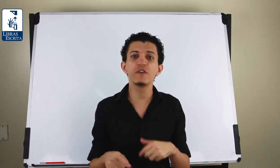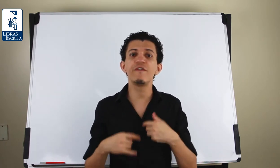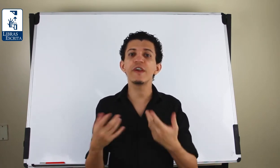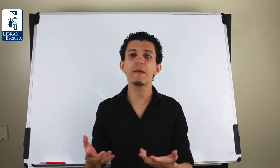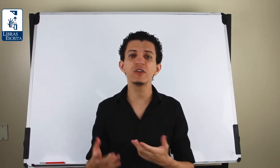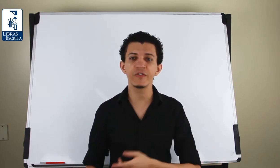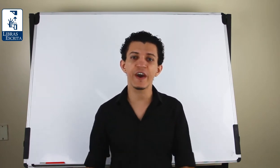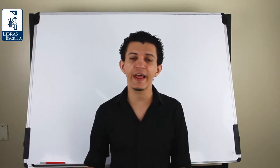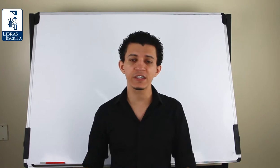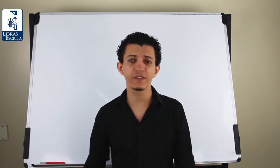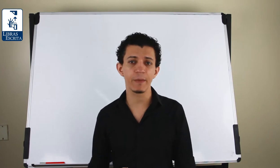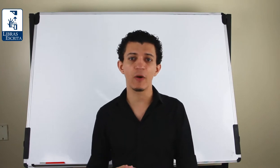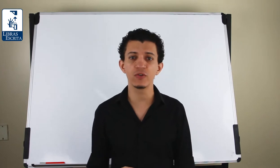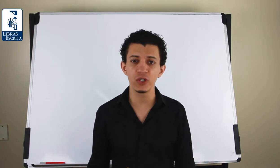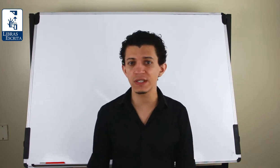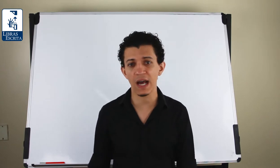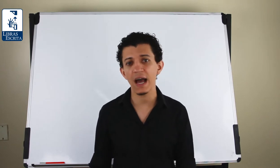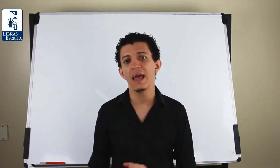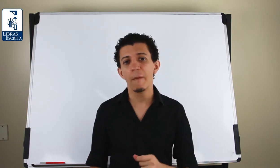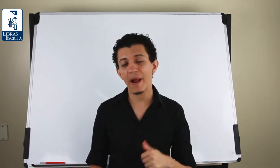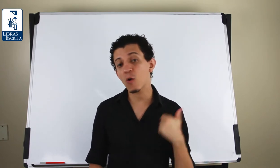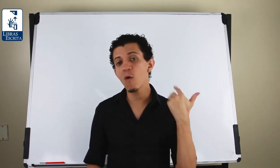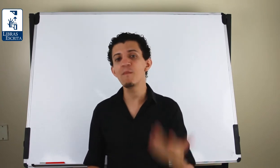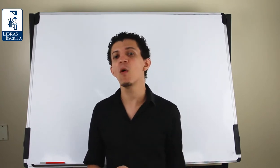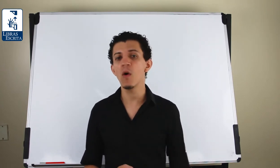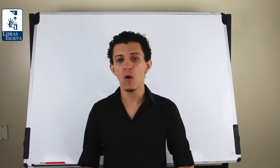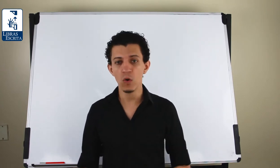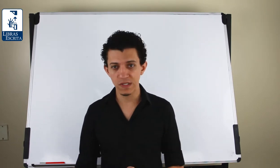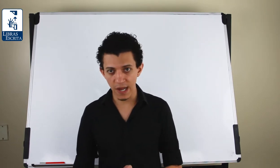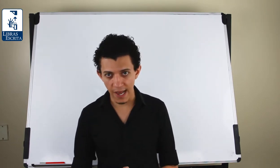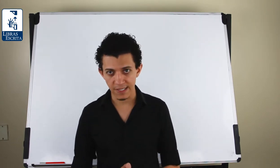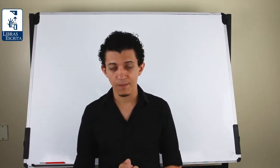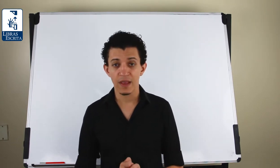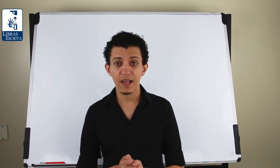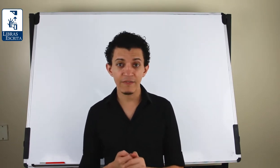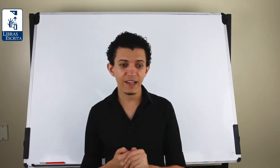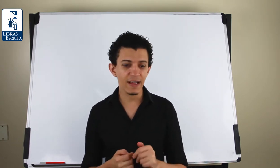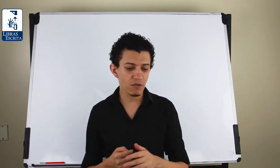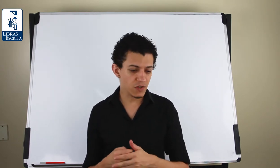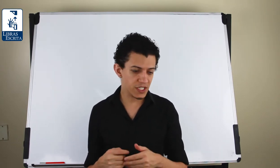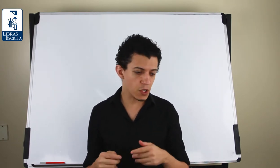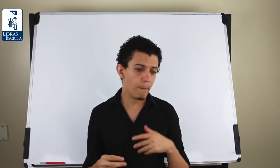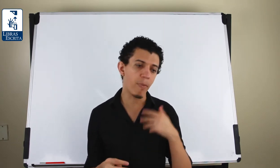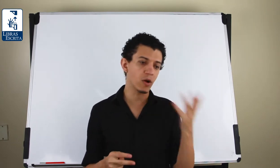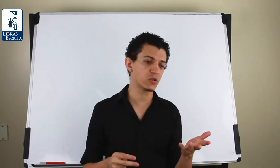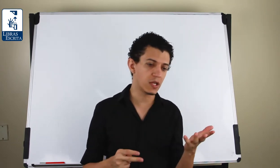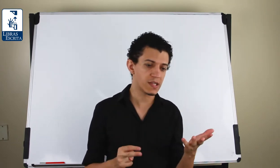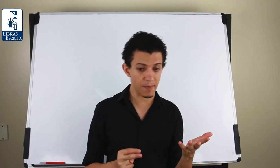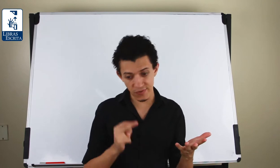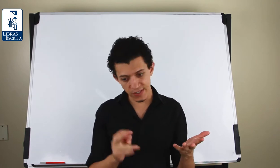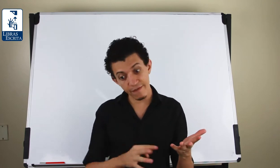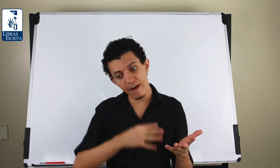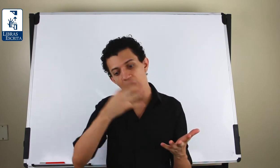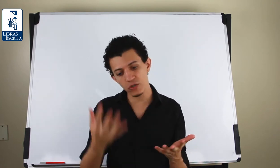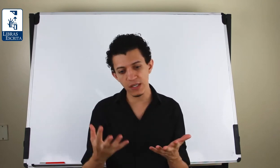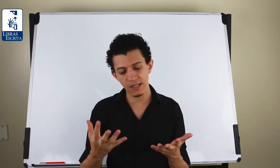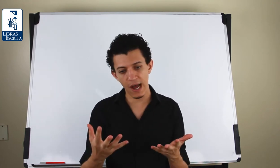de fonemas diferentes que você pode utilizar para compor os sinais. Que na verdade não você só pode utilizar, mas você vai utilizar,